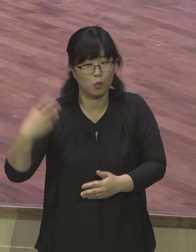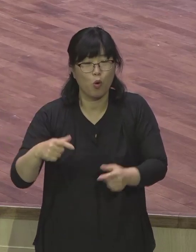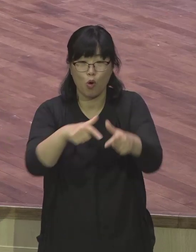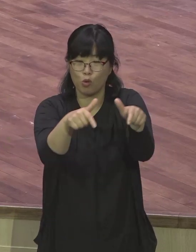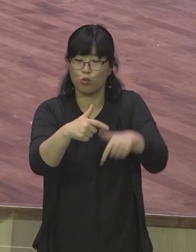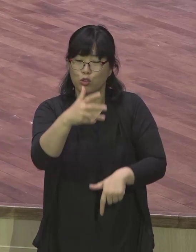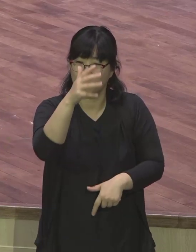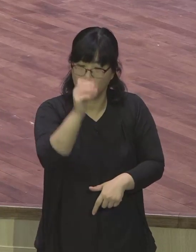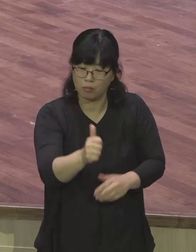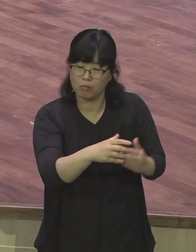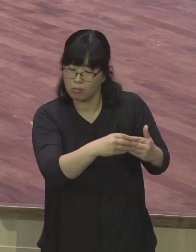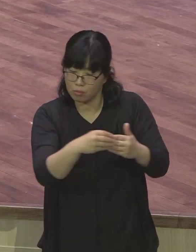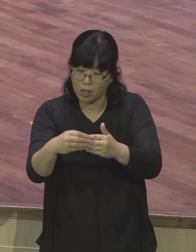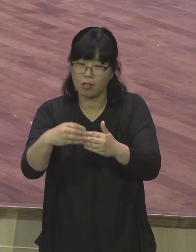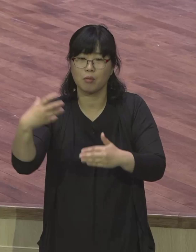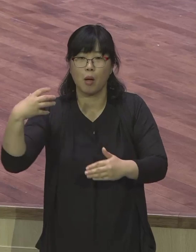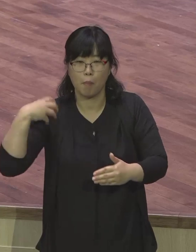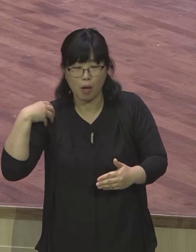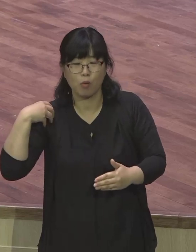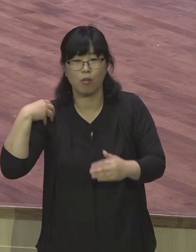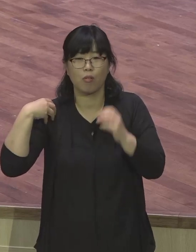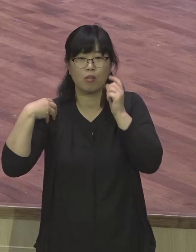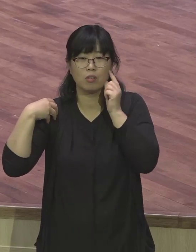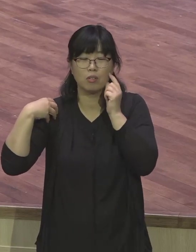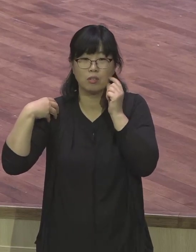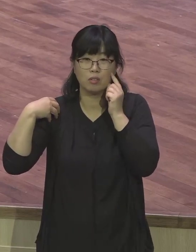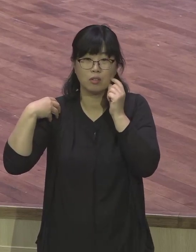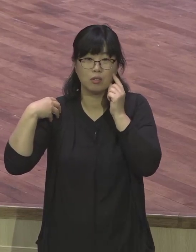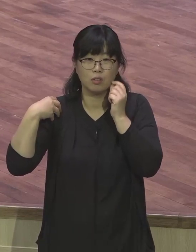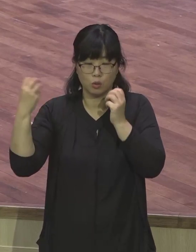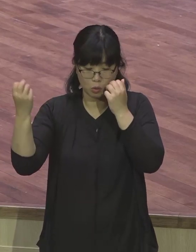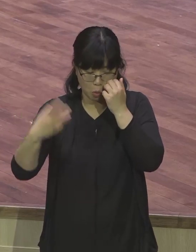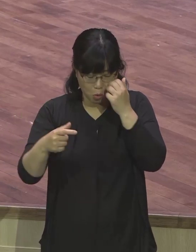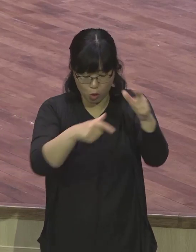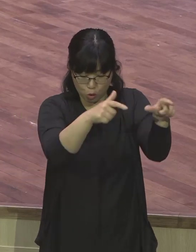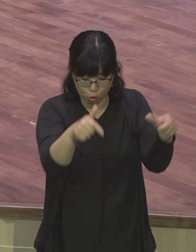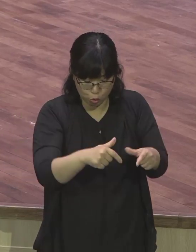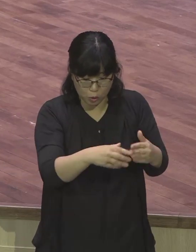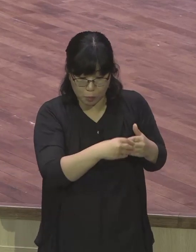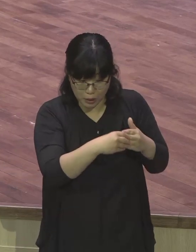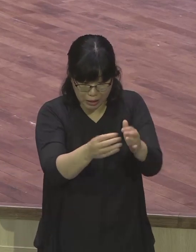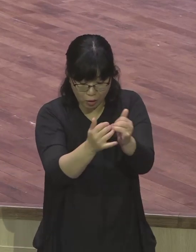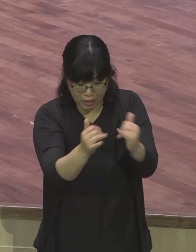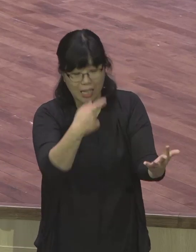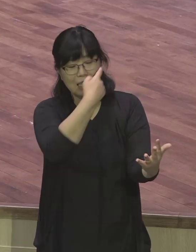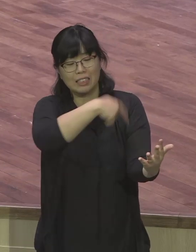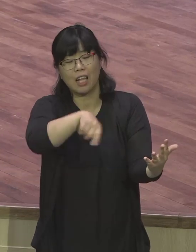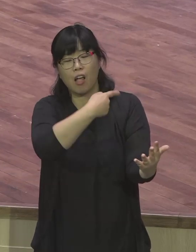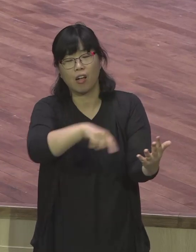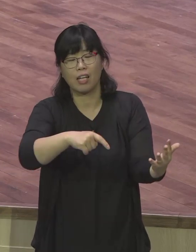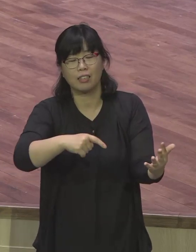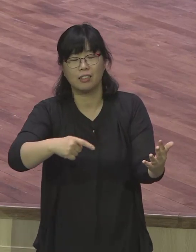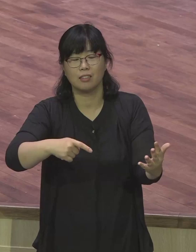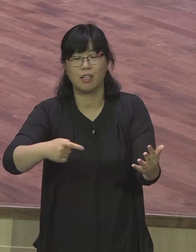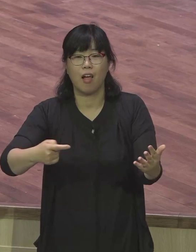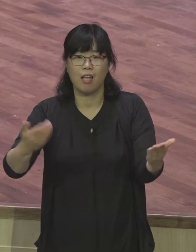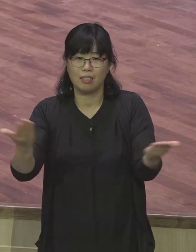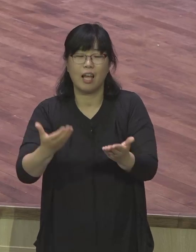그 다음에는 그룹 리더들을 사역해주는 그룹 사역자에 응답받게 되었습니다 매년마다